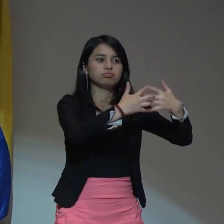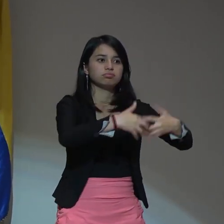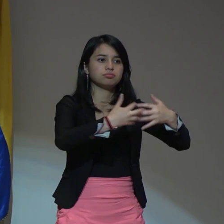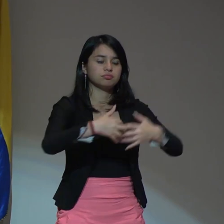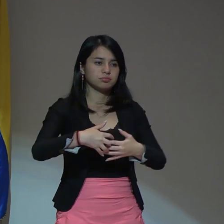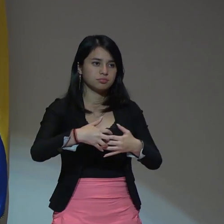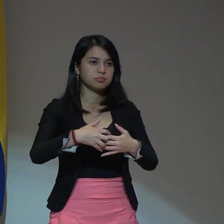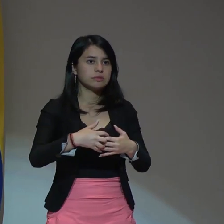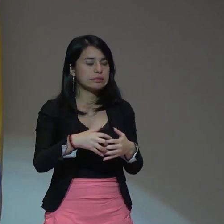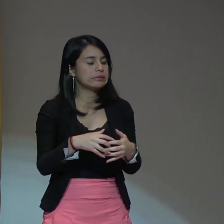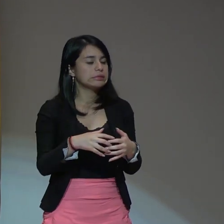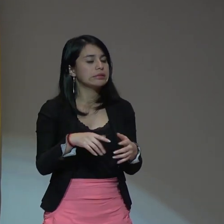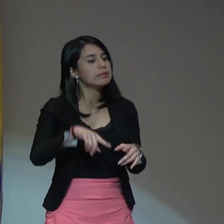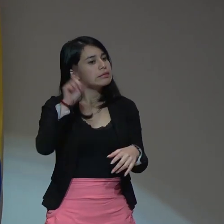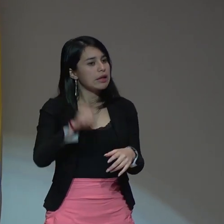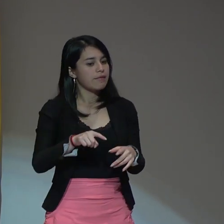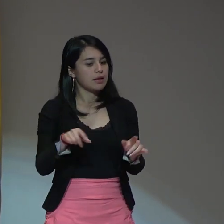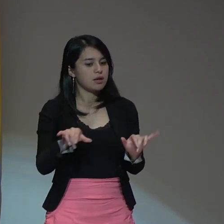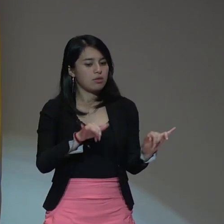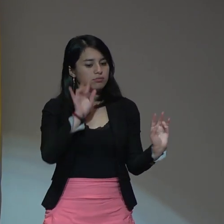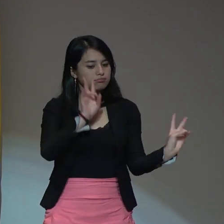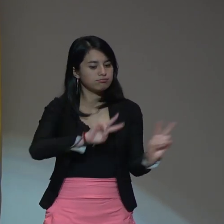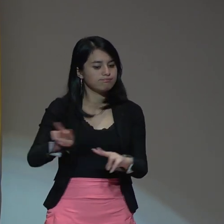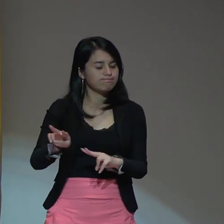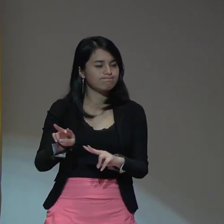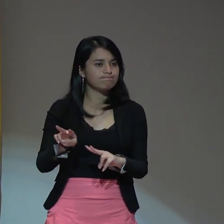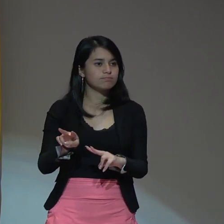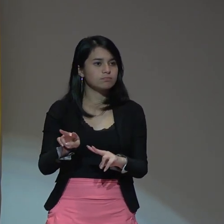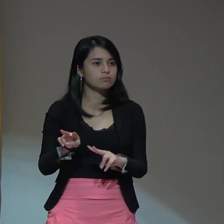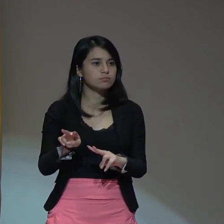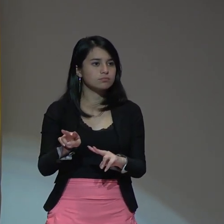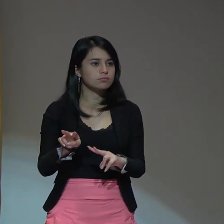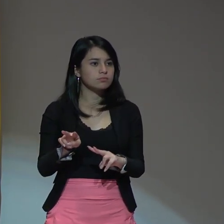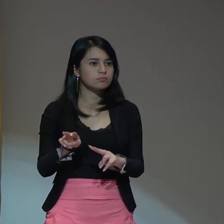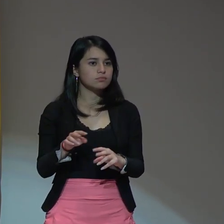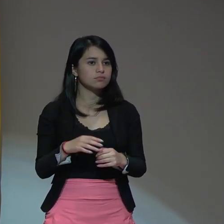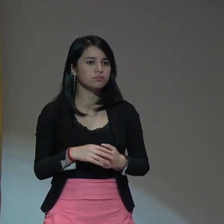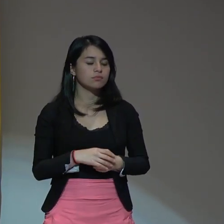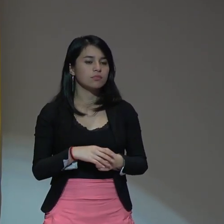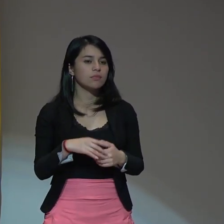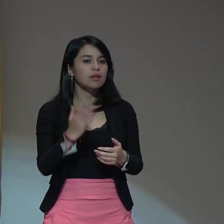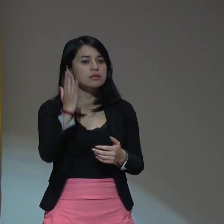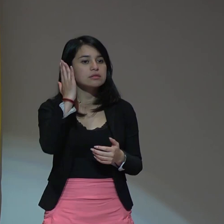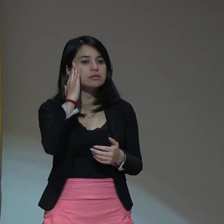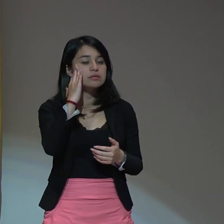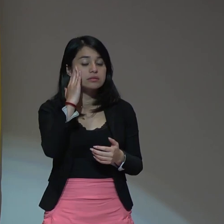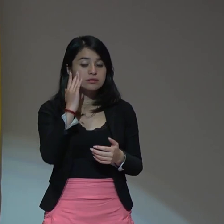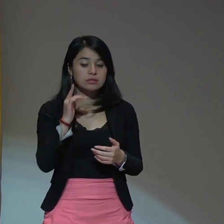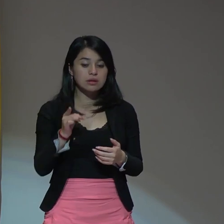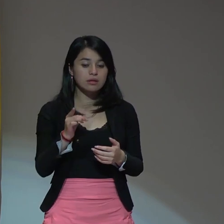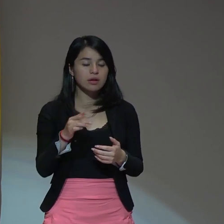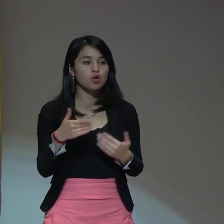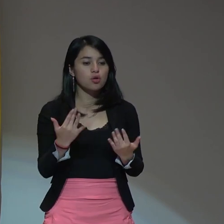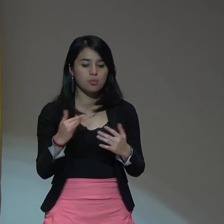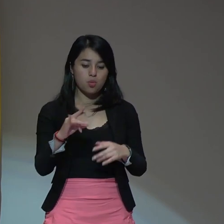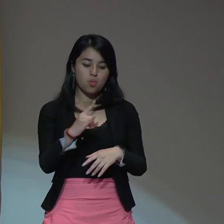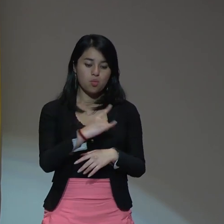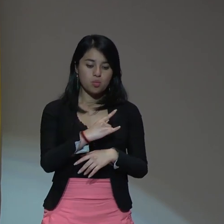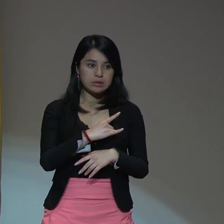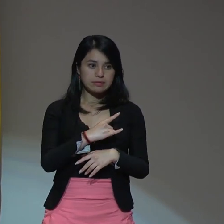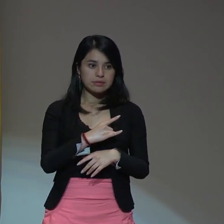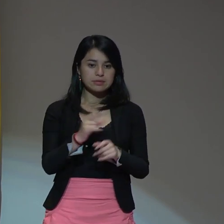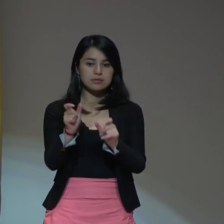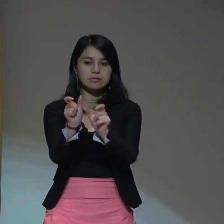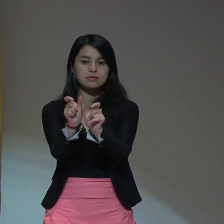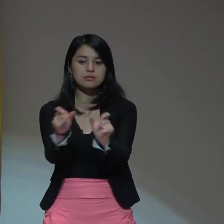hay que realmente ver cómo el debate entre la universidad